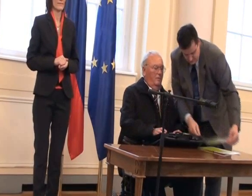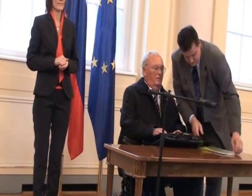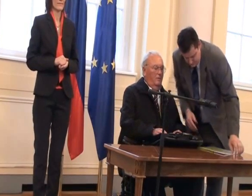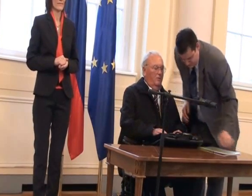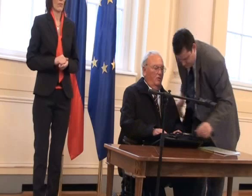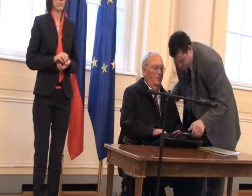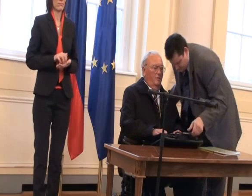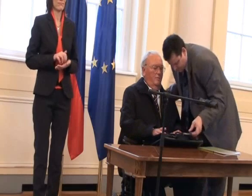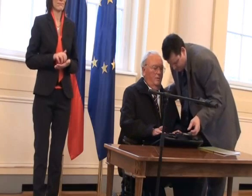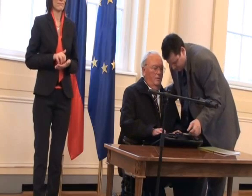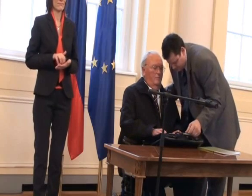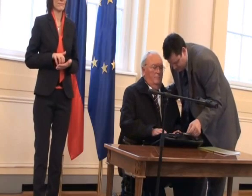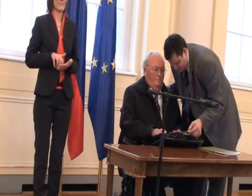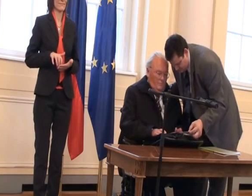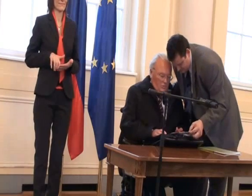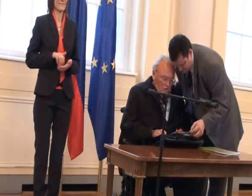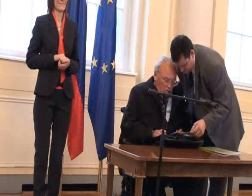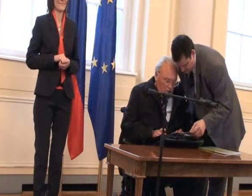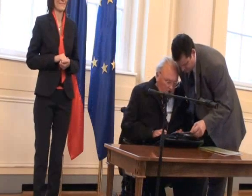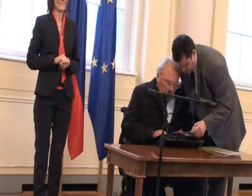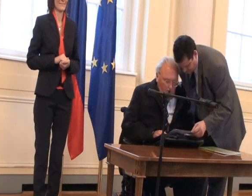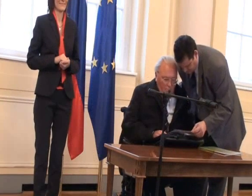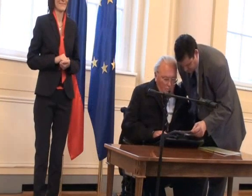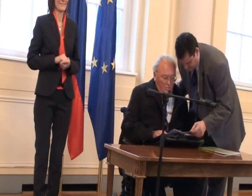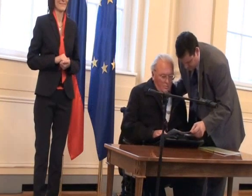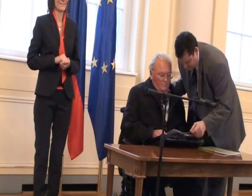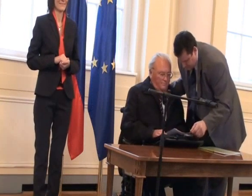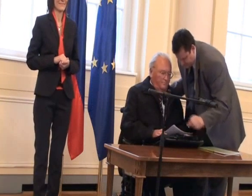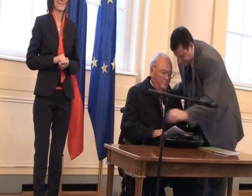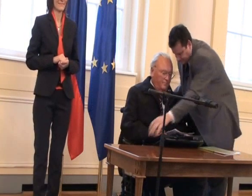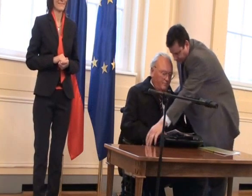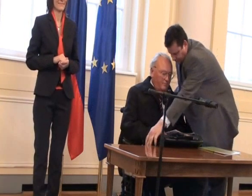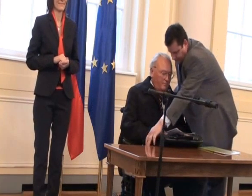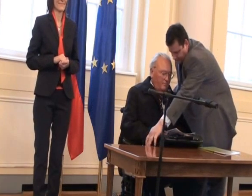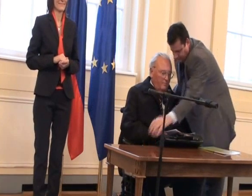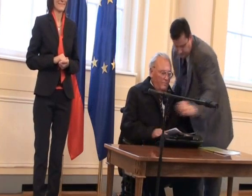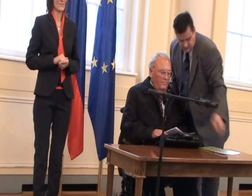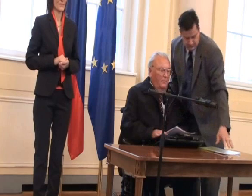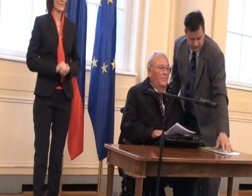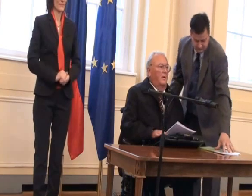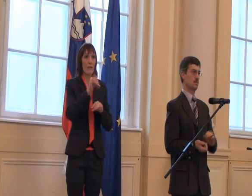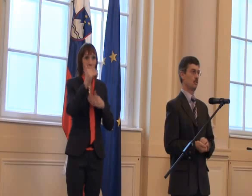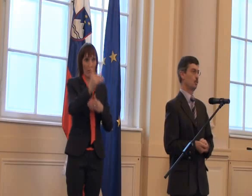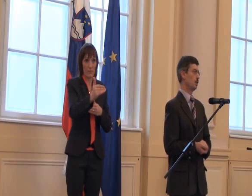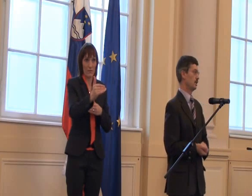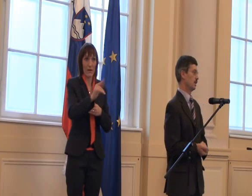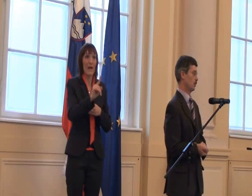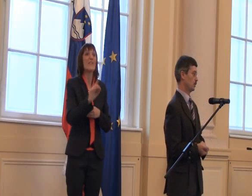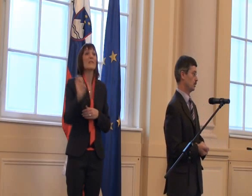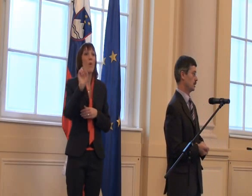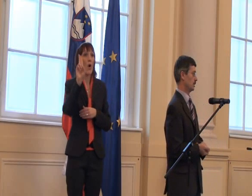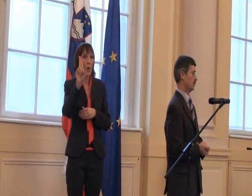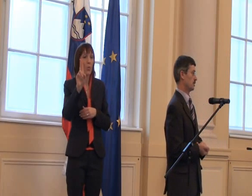letošnjo geslo Združenih narodov in Evrope je ustvarjamo pogoje za neodvisno življenje invalidov.